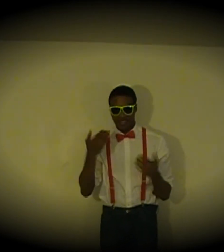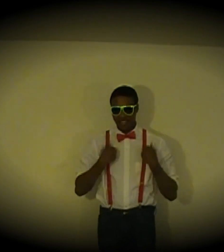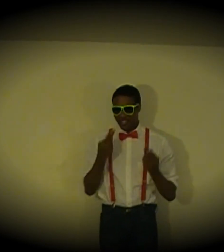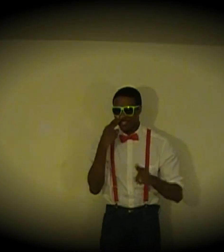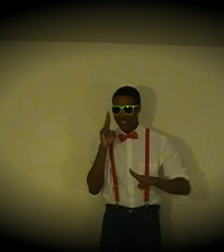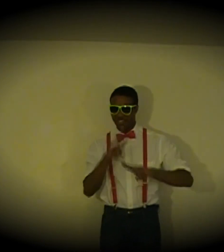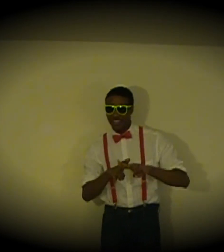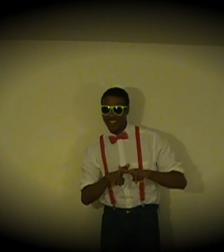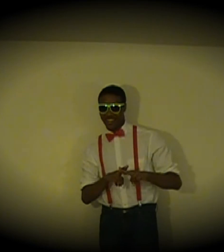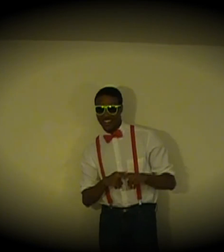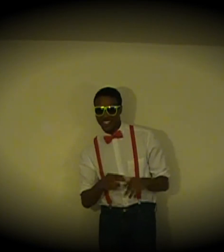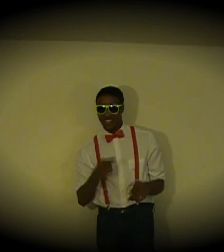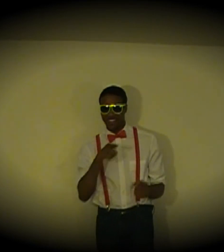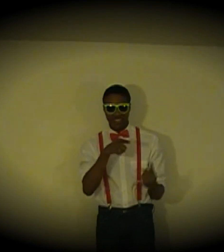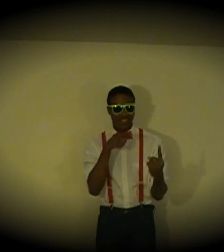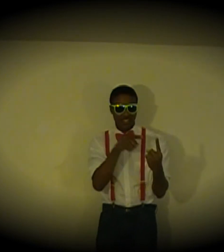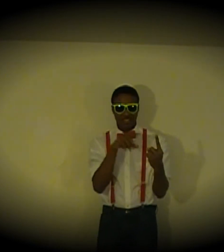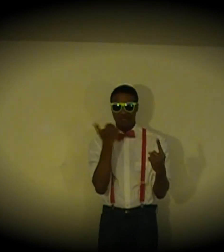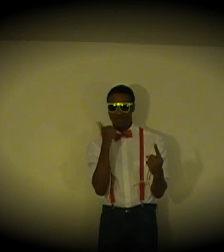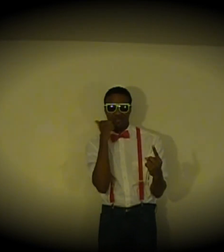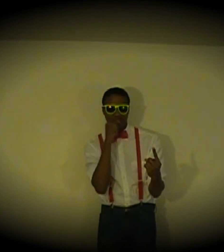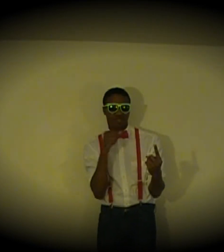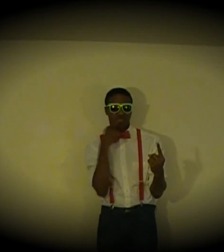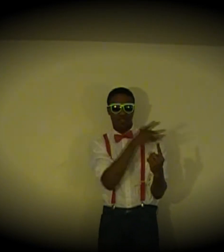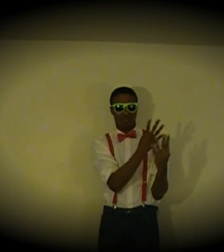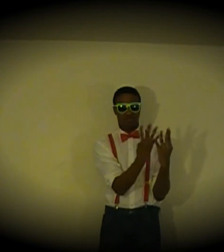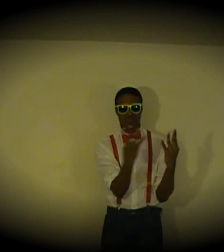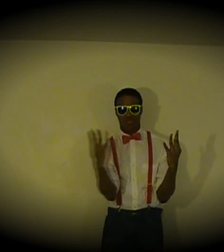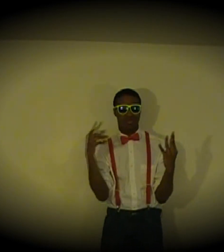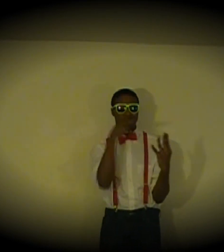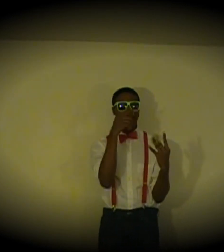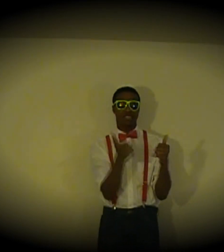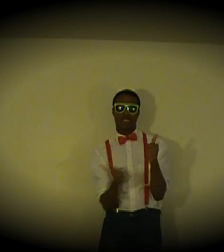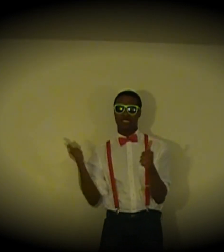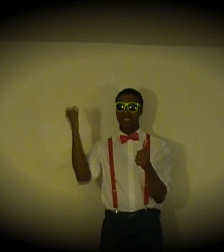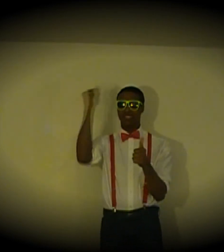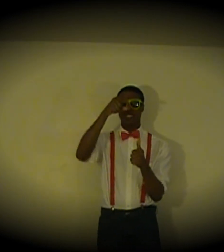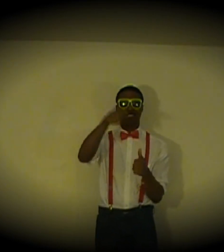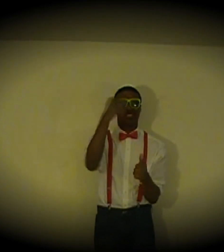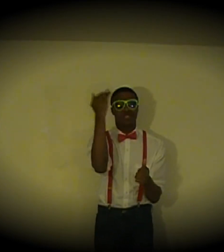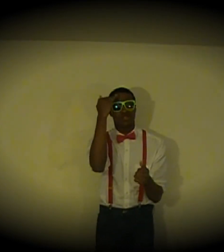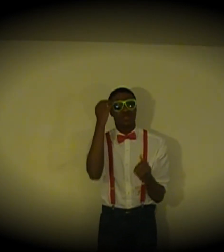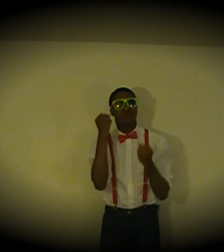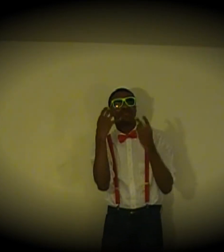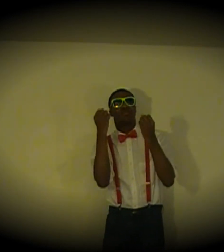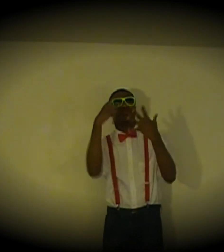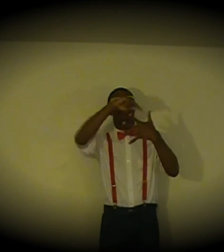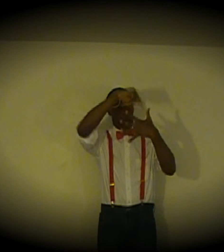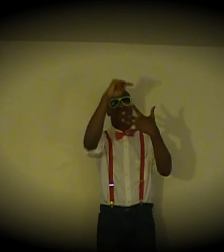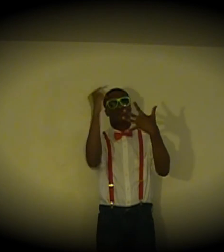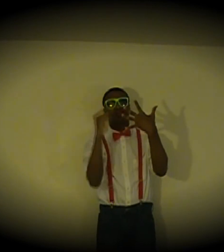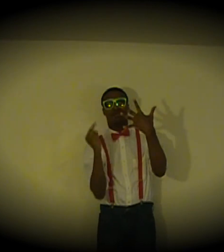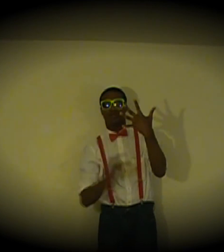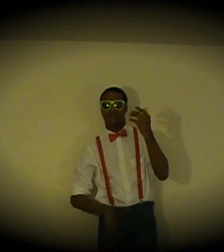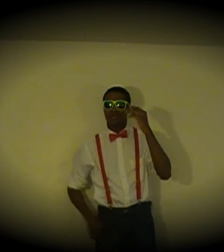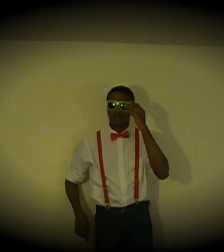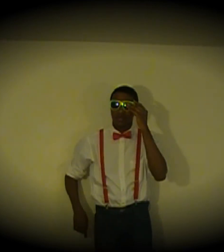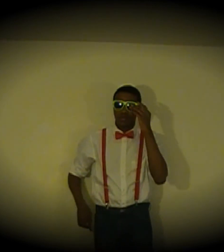이때다 싶으면 묶었던 머리 푸는 여자 가렸지만 웬만한 노출보다 야한 여자 그런